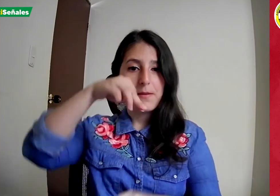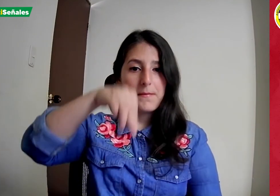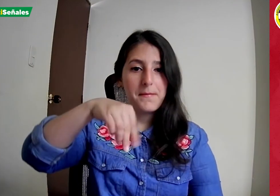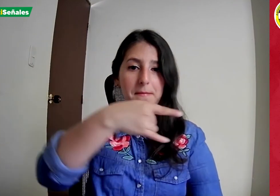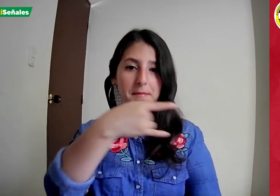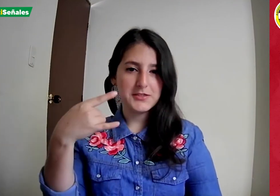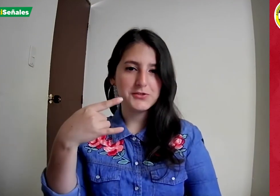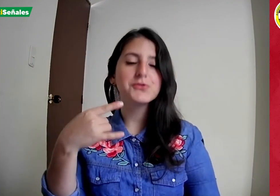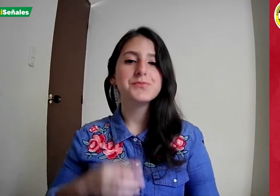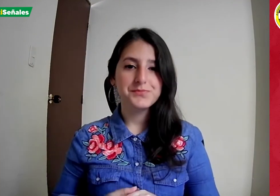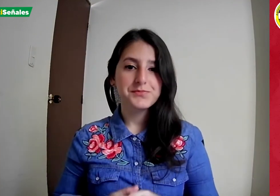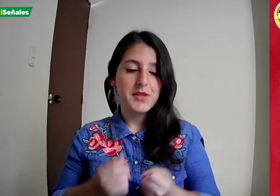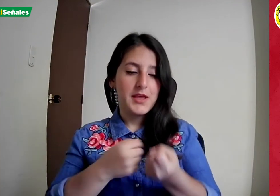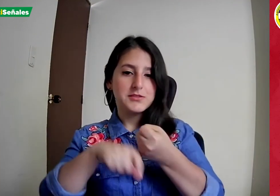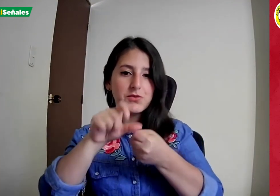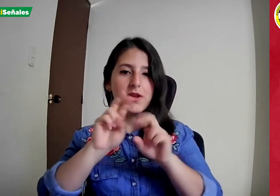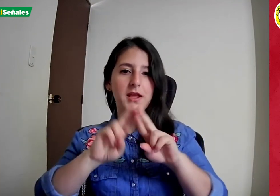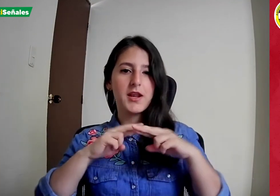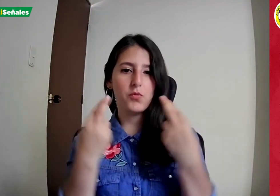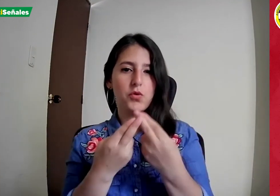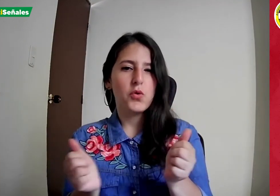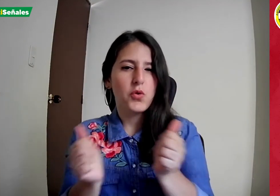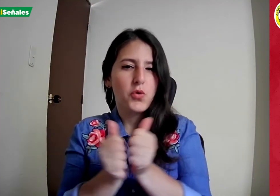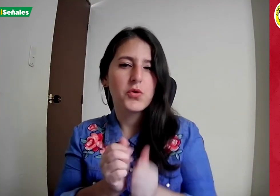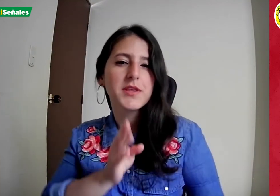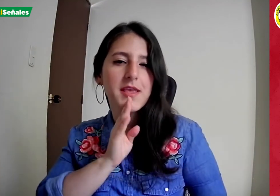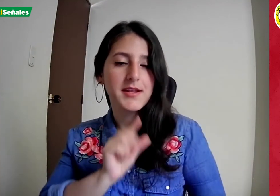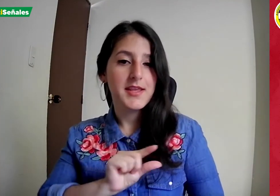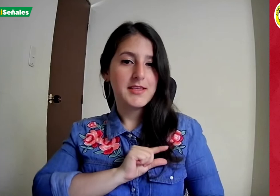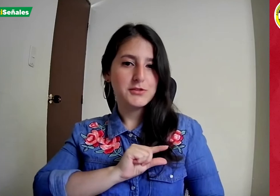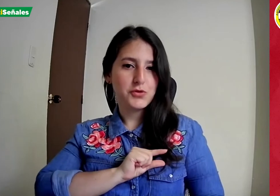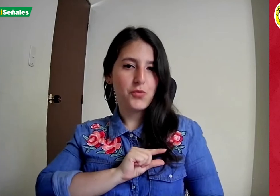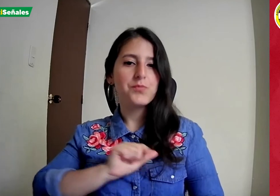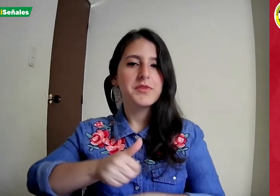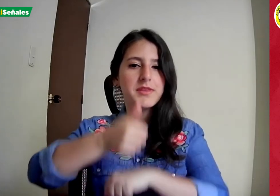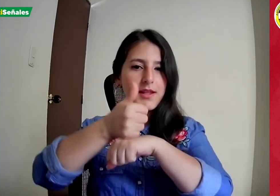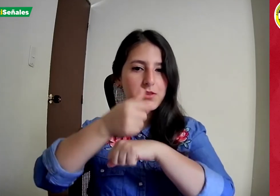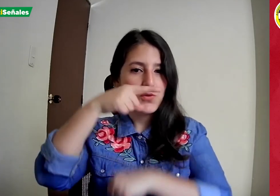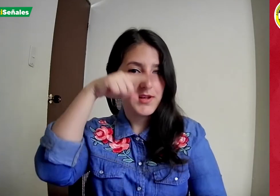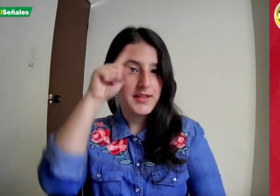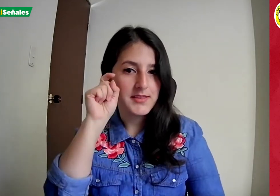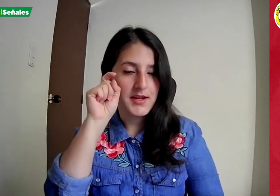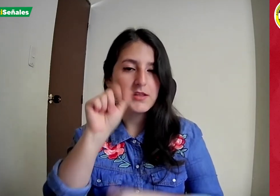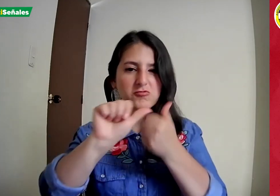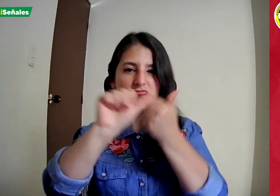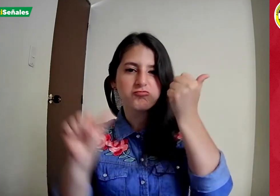En el mes de marzo, reunió con la directora de INSOR, Natalia Martínez y un miembro de la